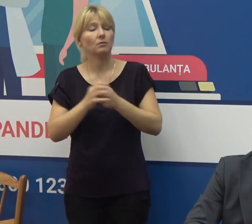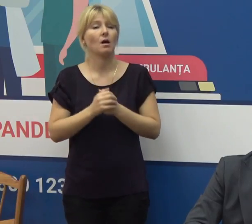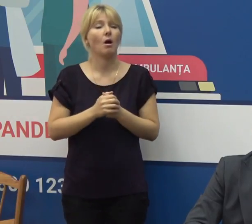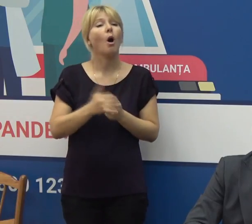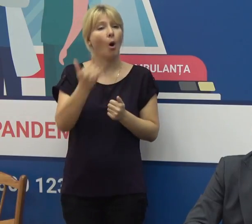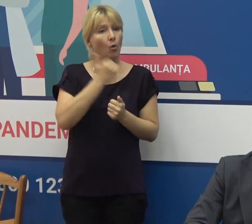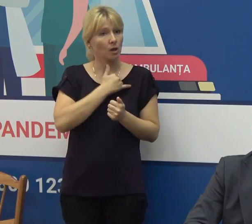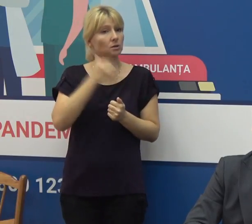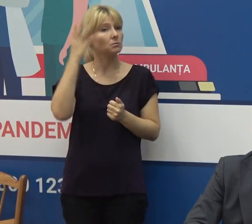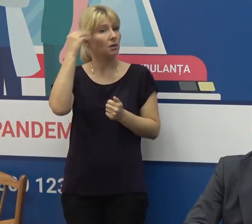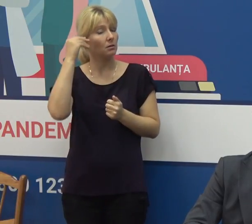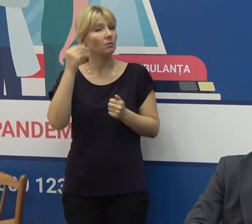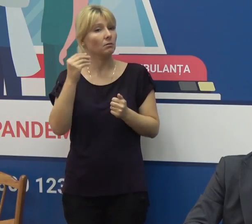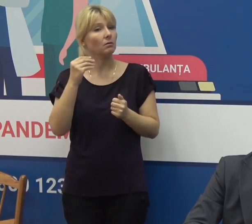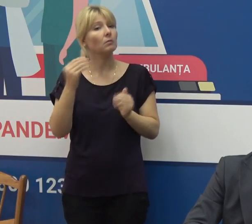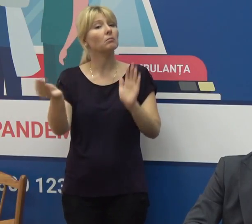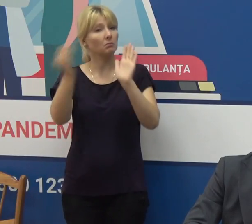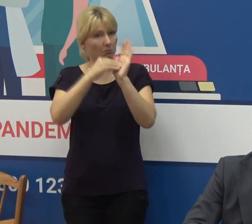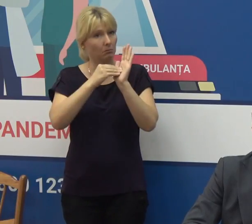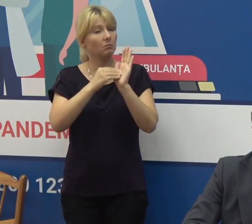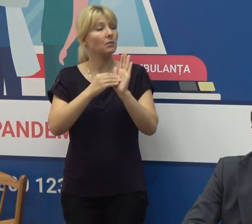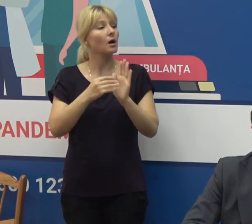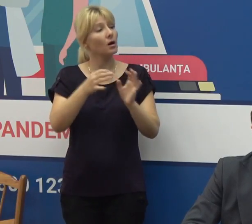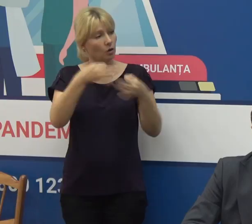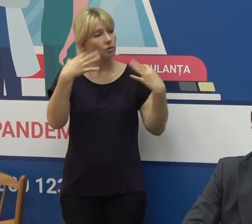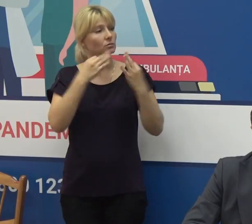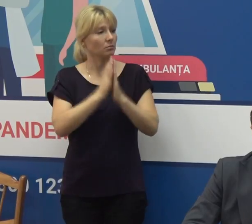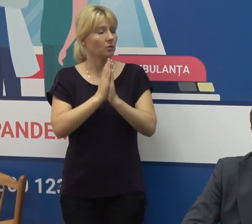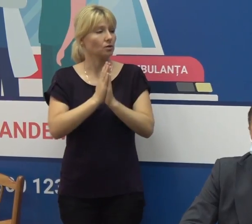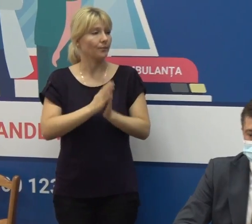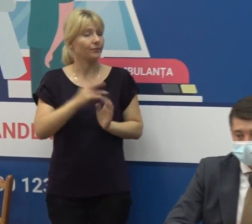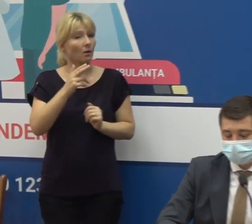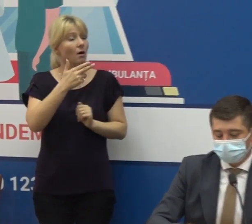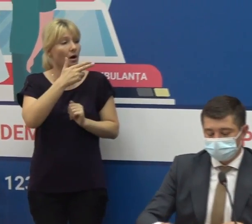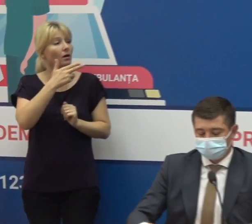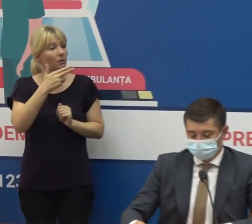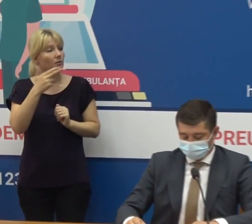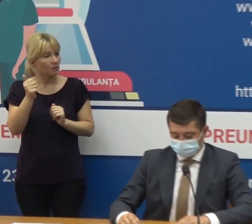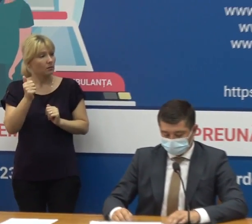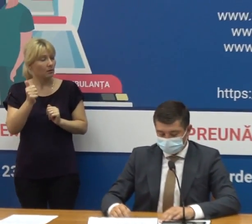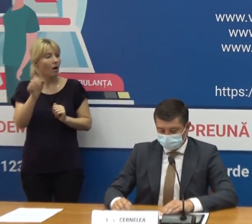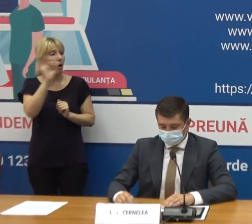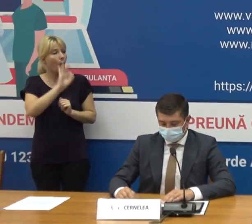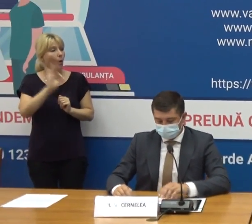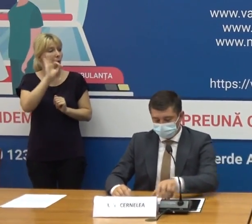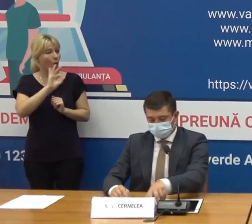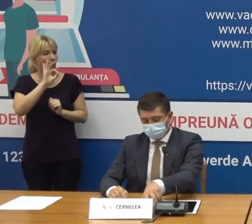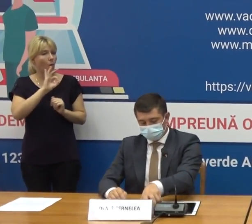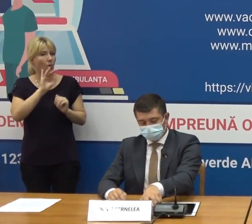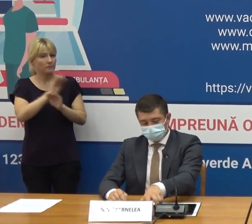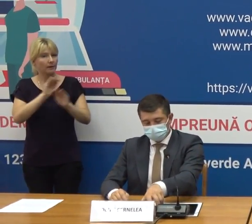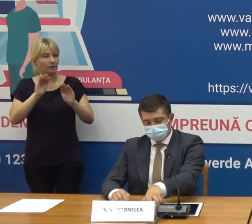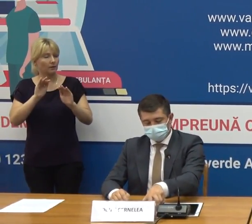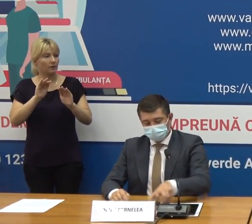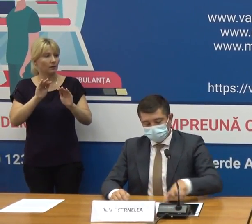magnificați acest lucru da menționăm că cei ce menționați dumneavoastră este că